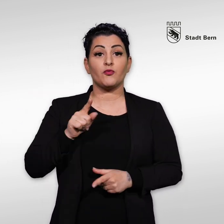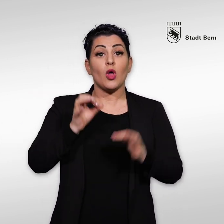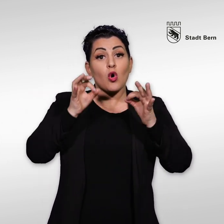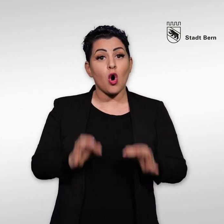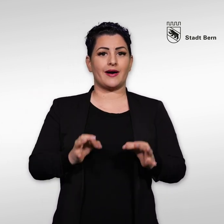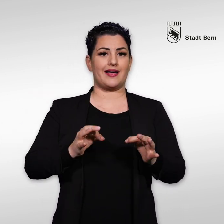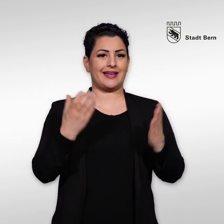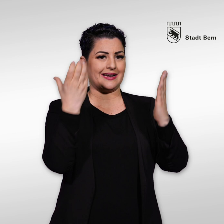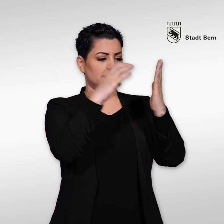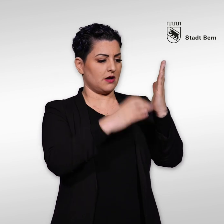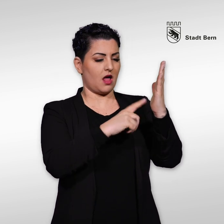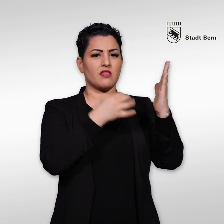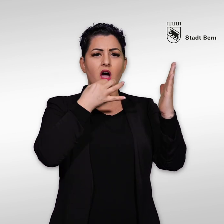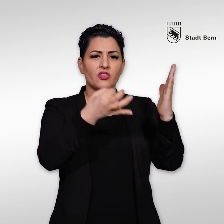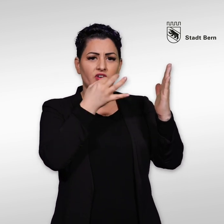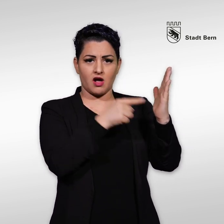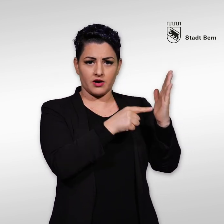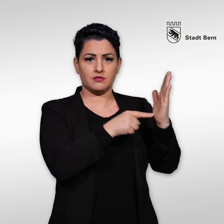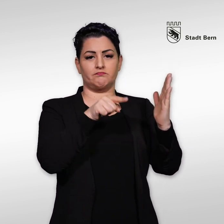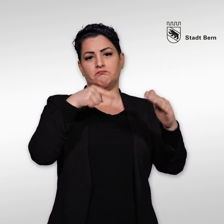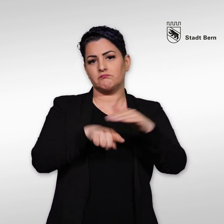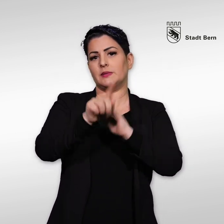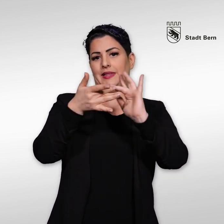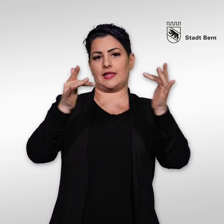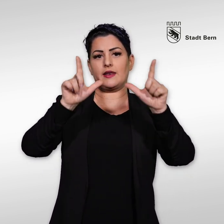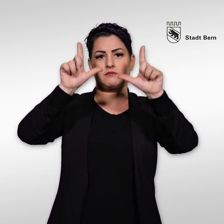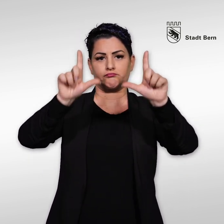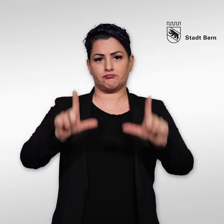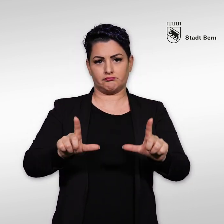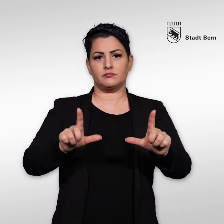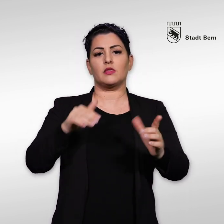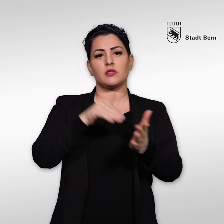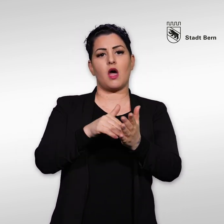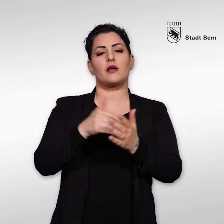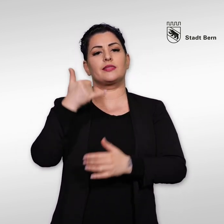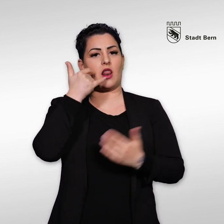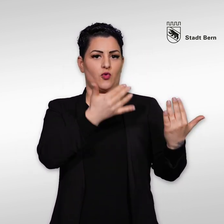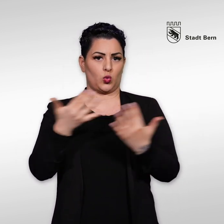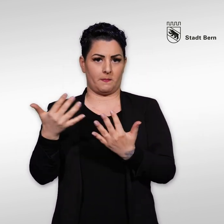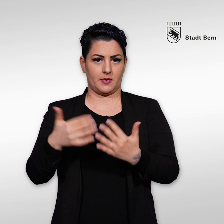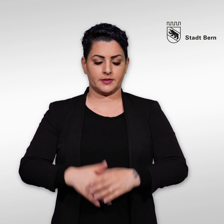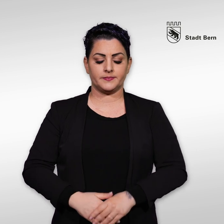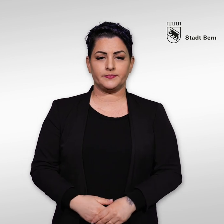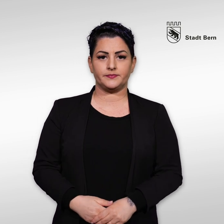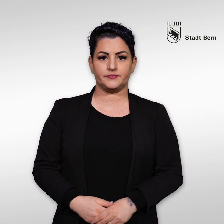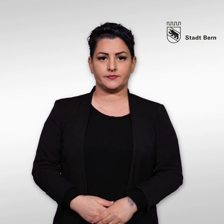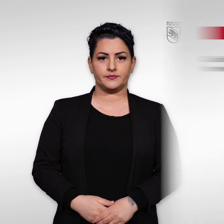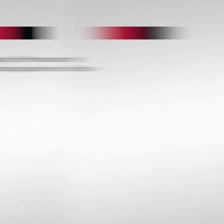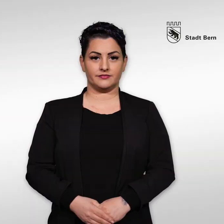Die Anfrage zu konkreten Inseraten, die im Internet aufgeführt sind, erfolgt via Telefonnummer, die im Inserat aufgeführt ist.